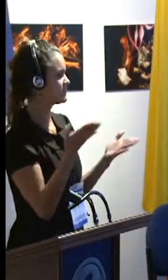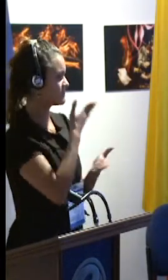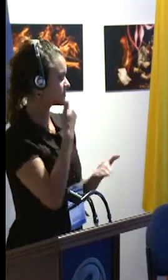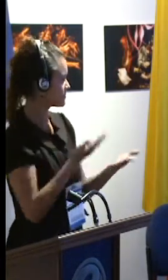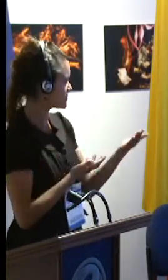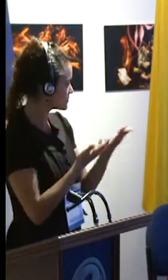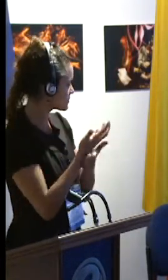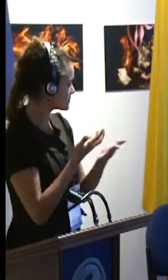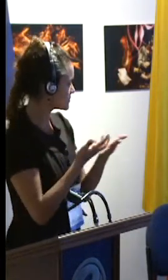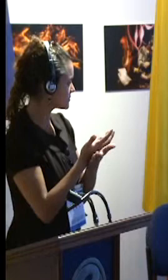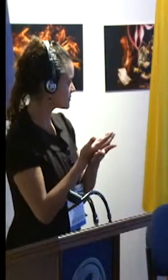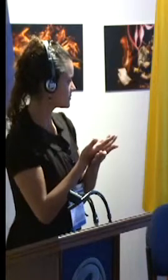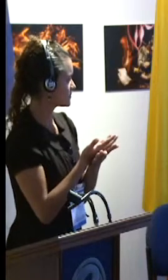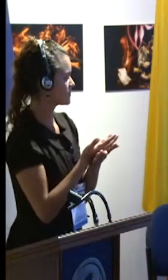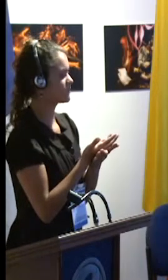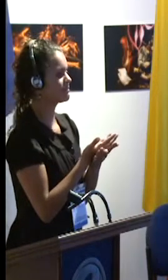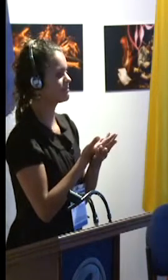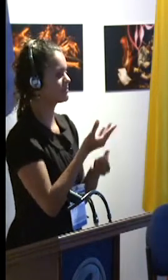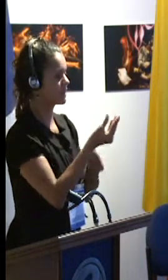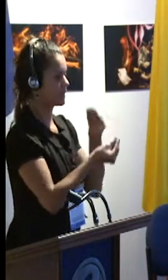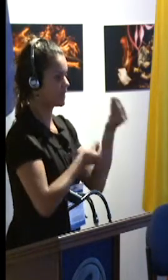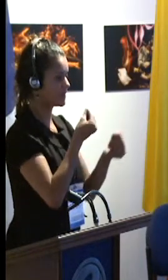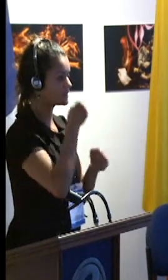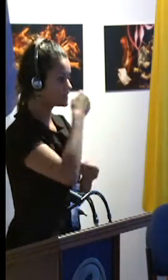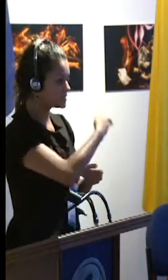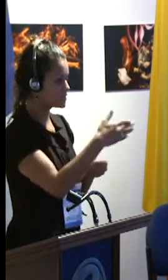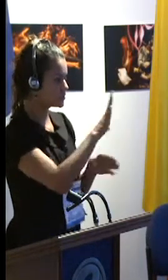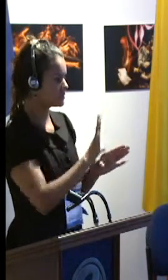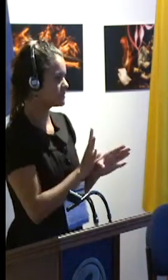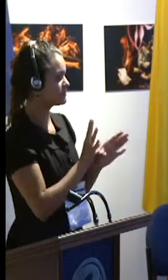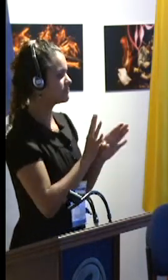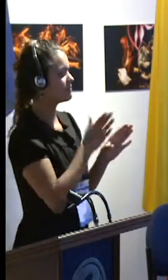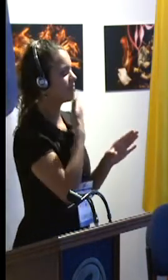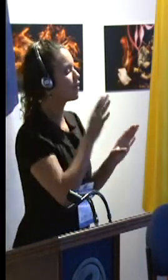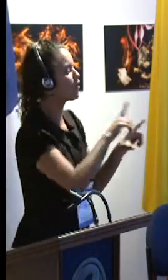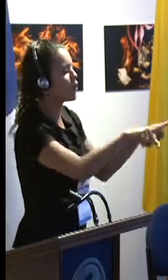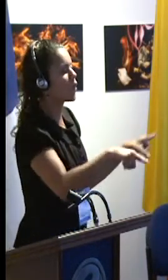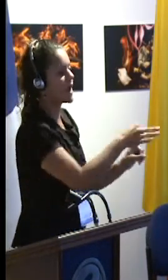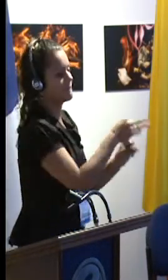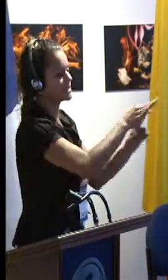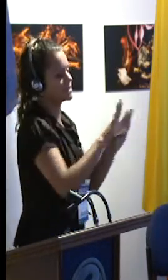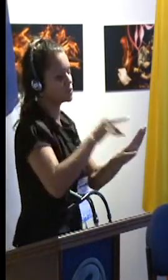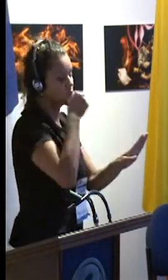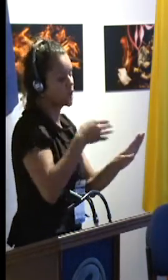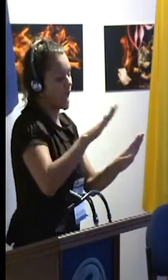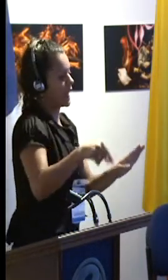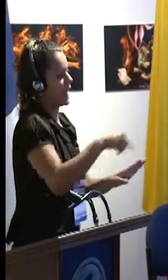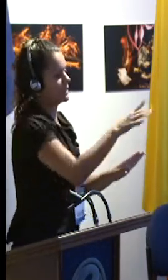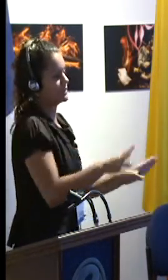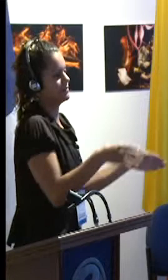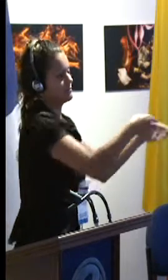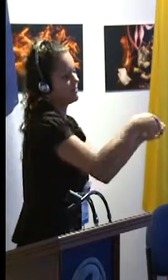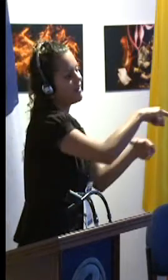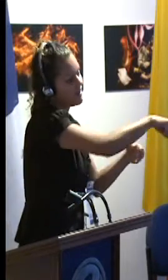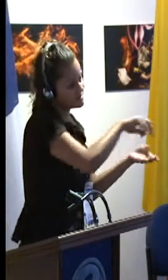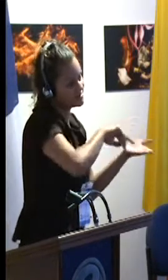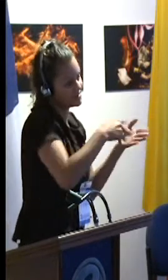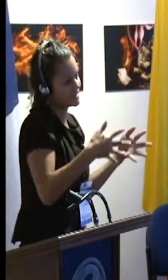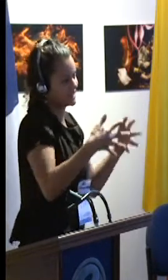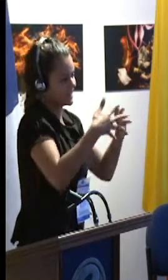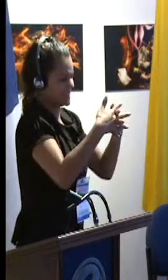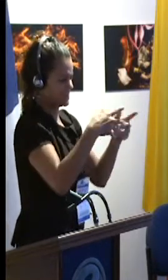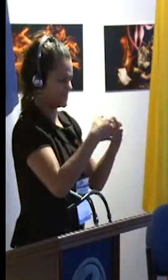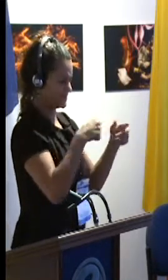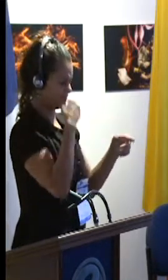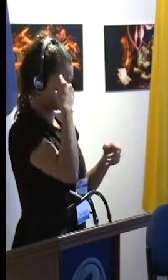que pongan a sus niños en establecimientos especializados. En otros términos la integración cuando es